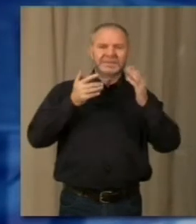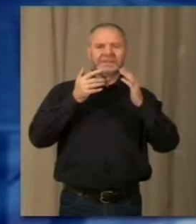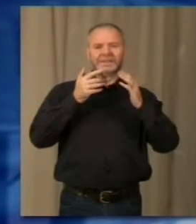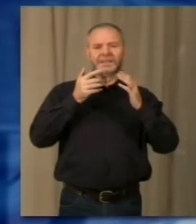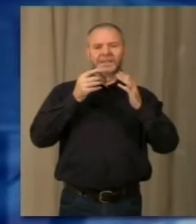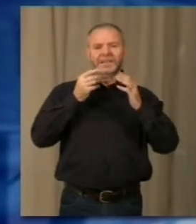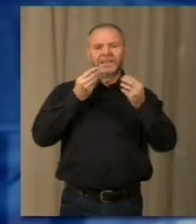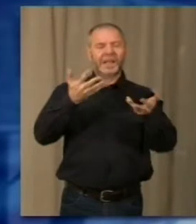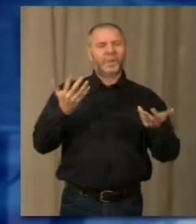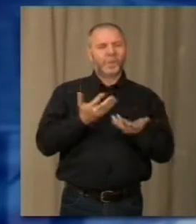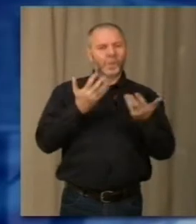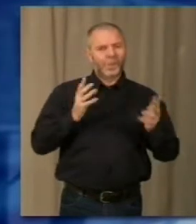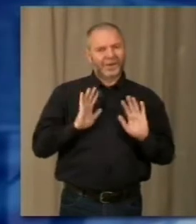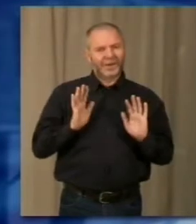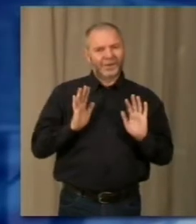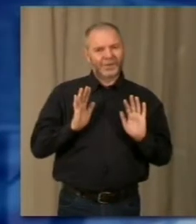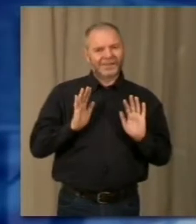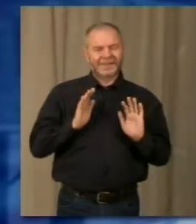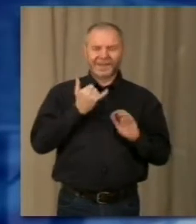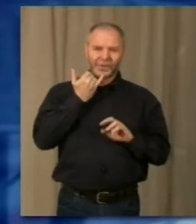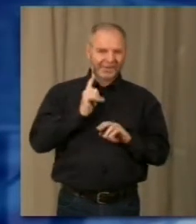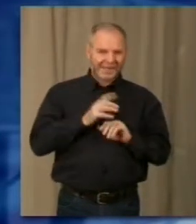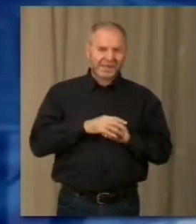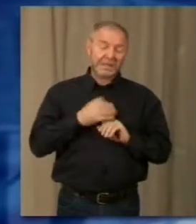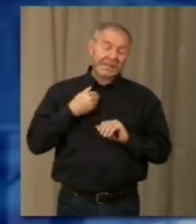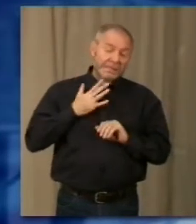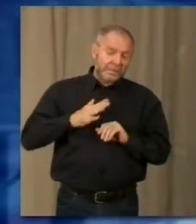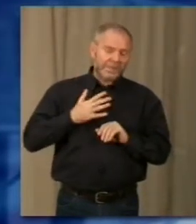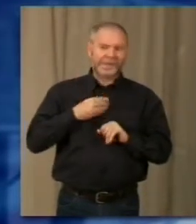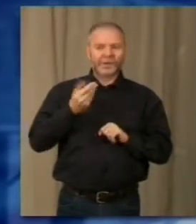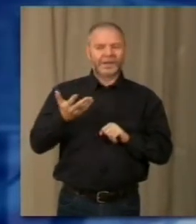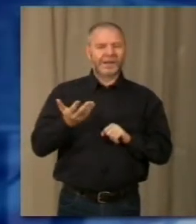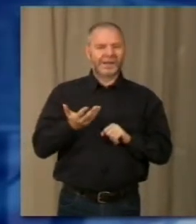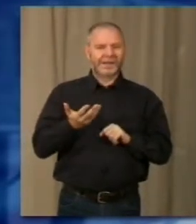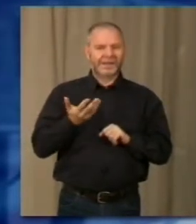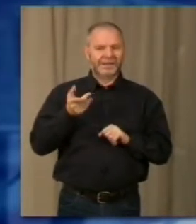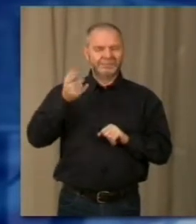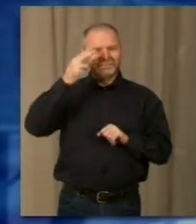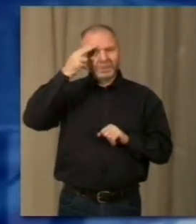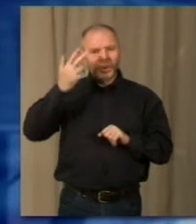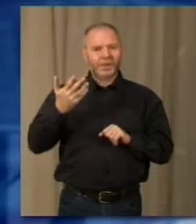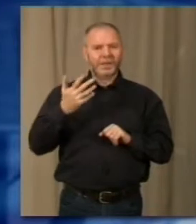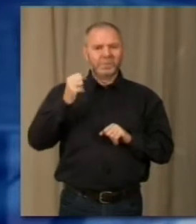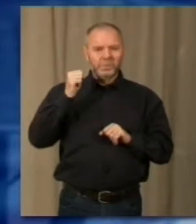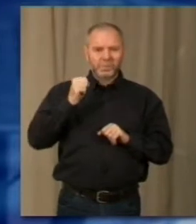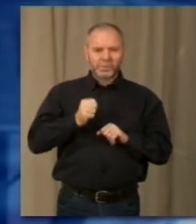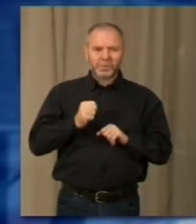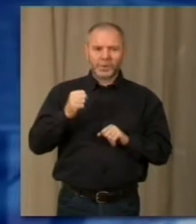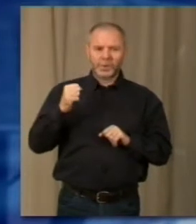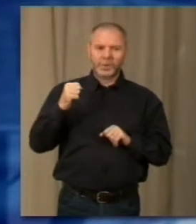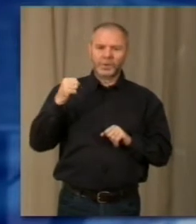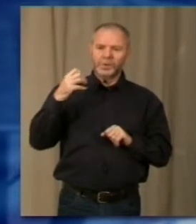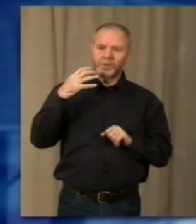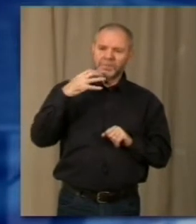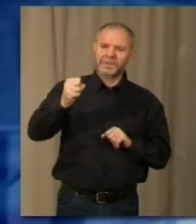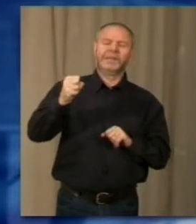in questa serata di aver lasciato un qualcosa a loro e di poter prendere magari anche una piccola parte